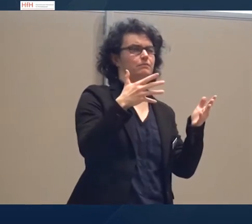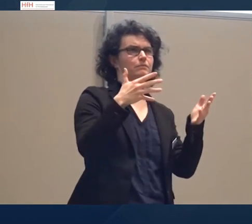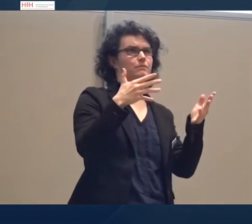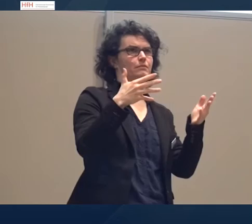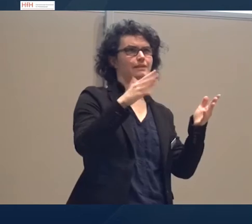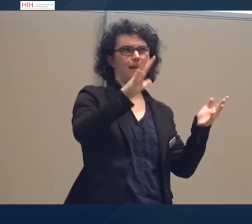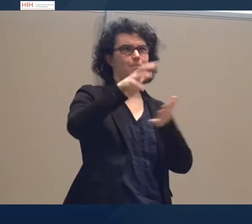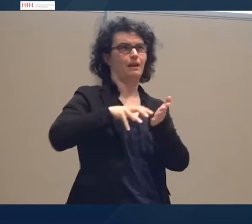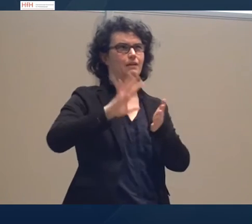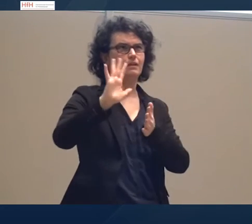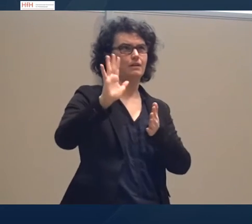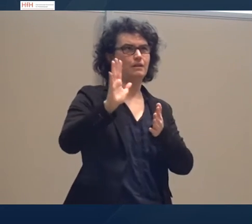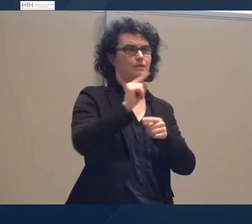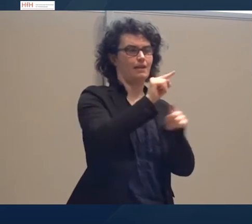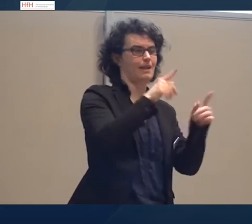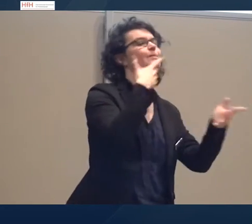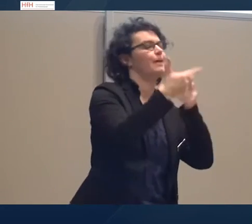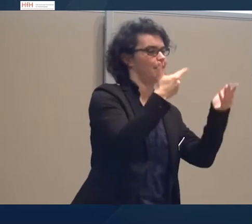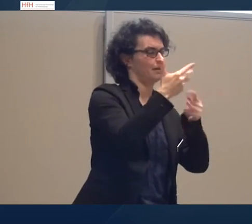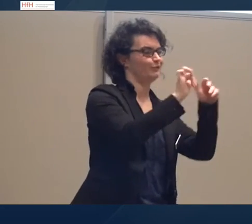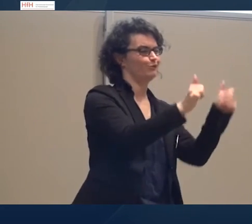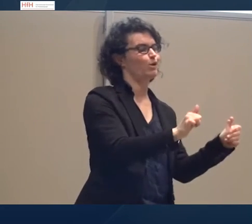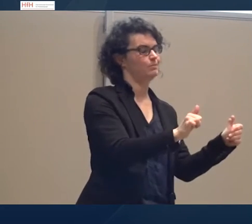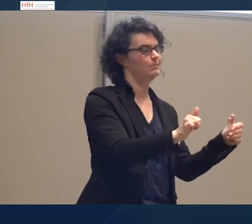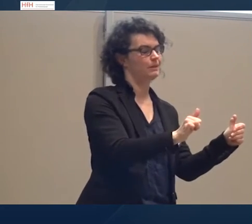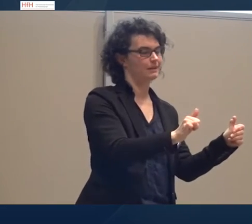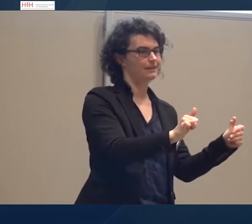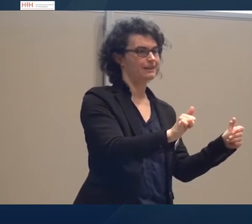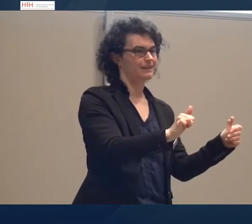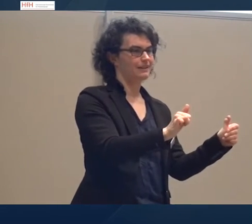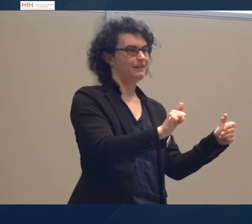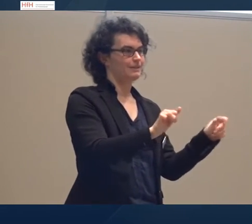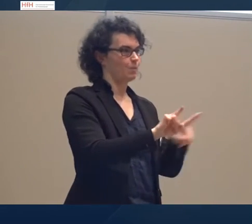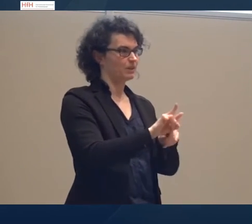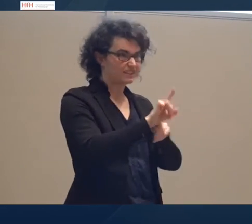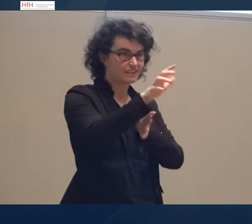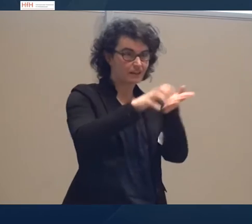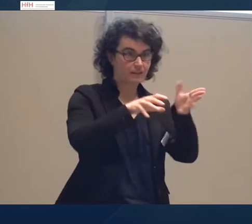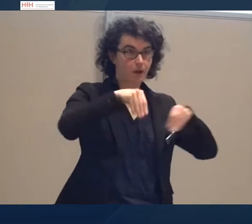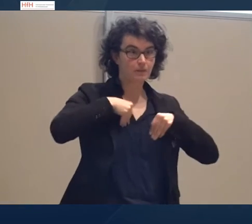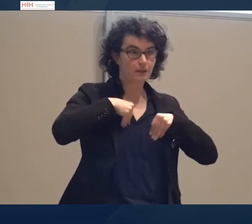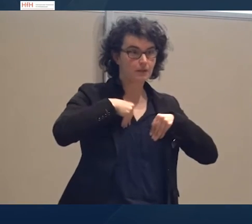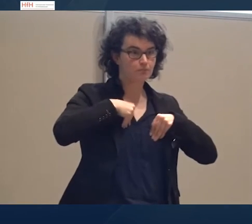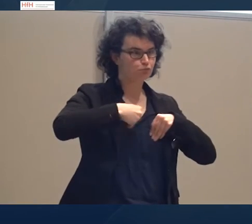Gericht. Märchen. Also in diesem Sinne wäre dieser Text nicht akzeptabel. Oder es